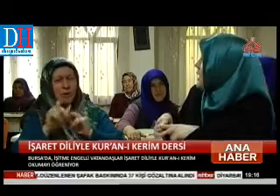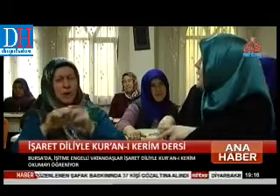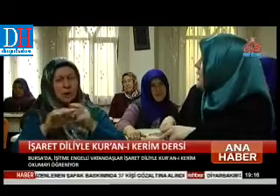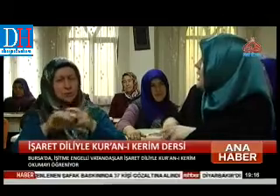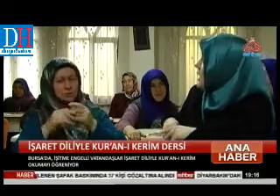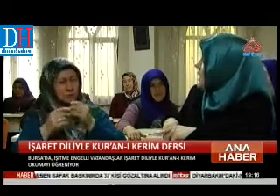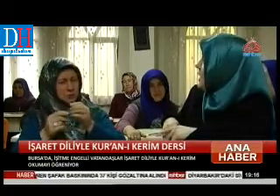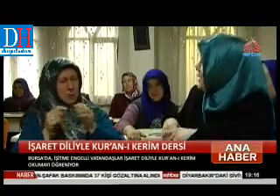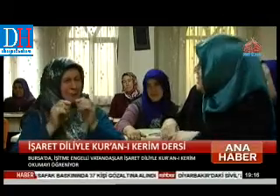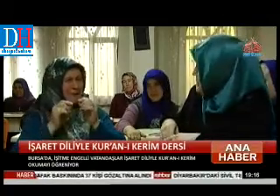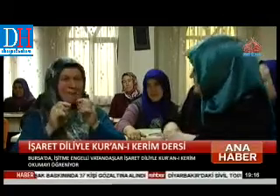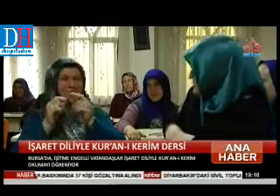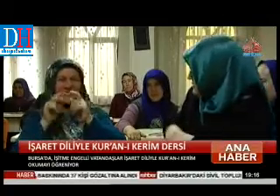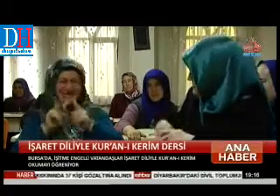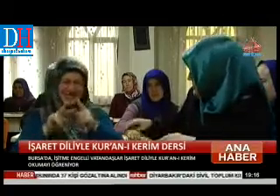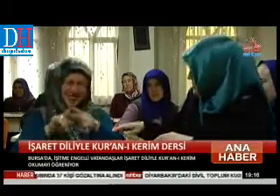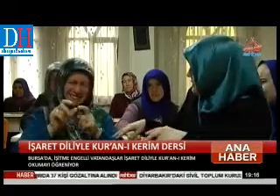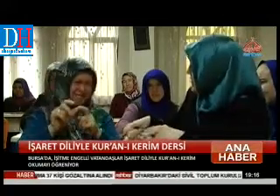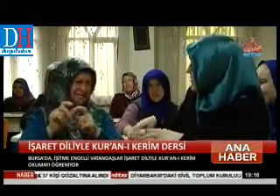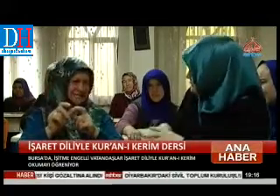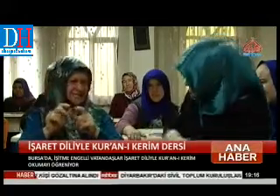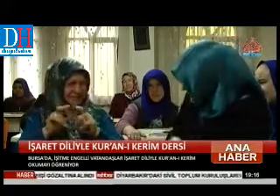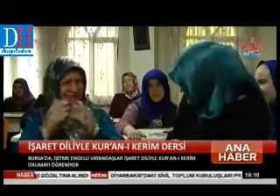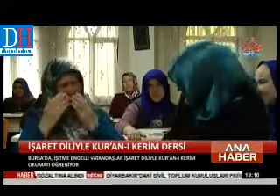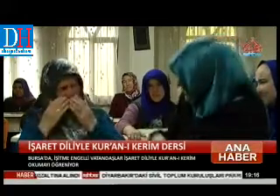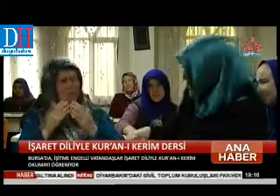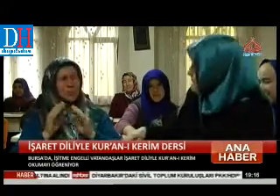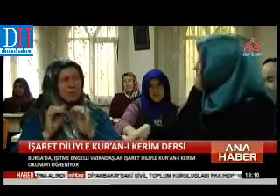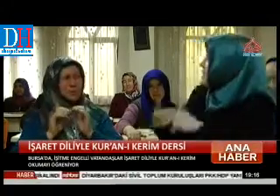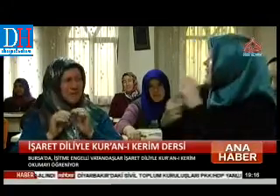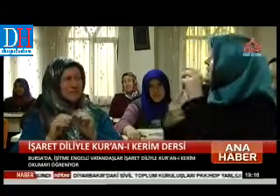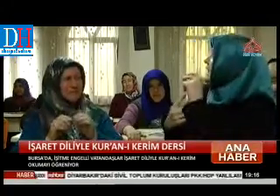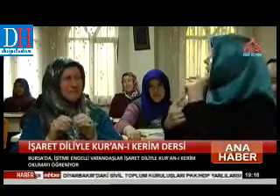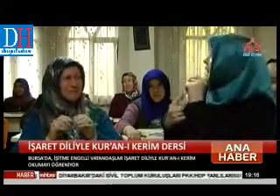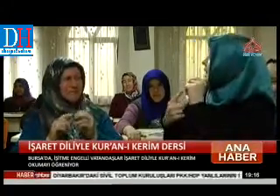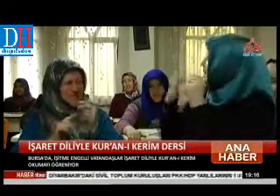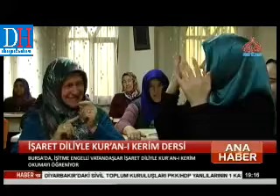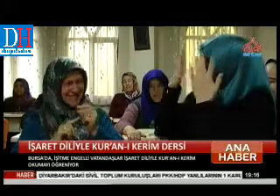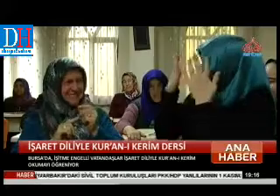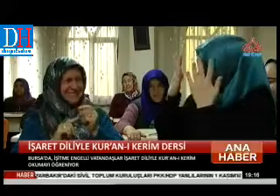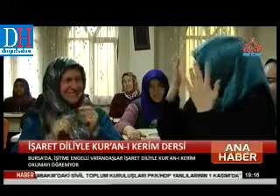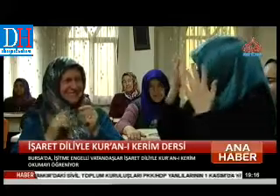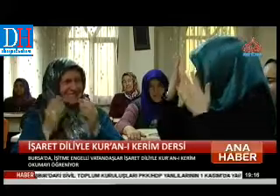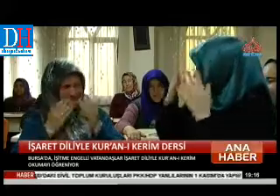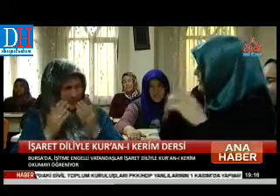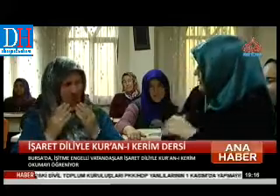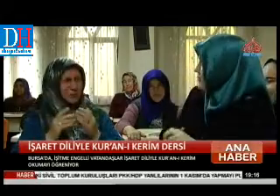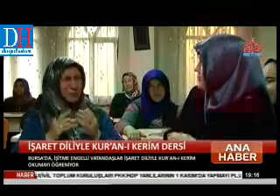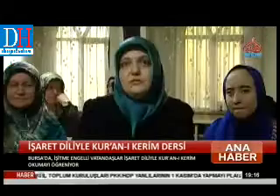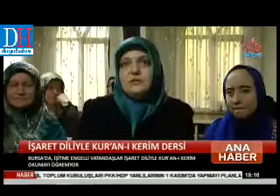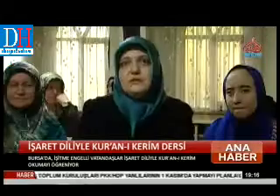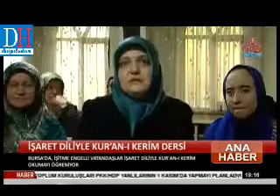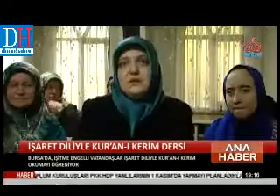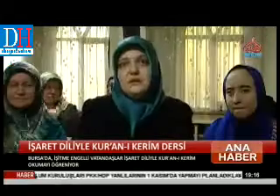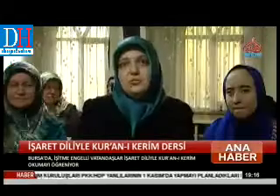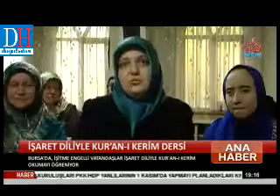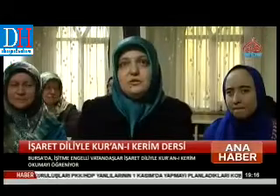Ha, nas suresini, nas suresini tamam. İşitme engellilere işaret diliyle Kur'an-ı Kerim